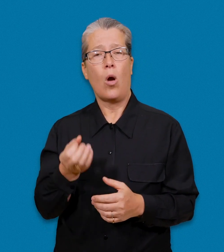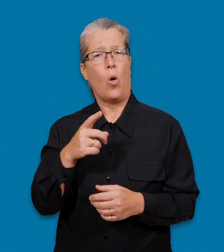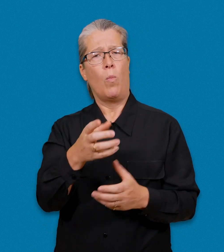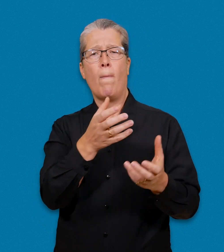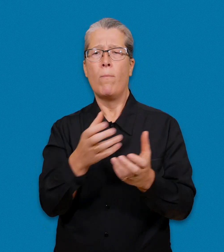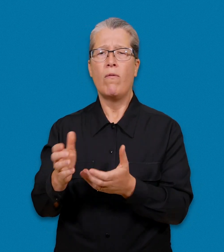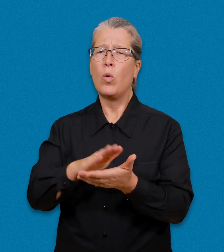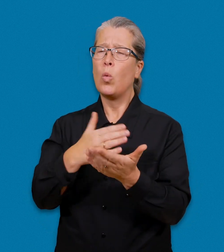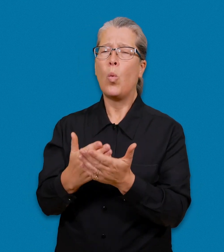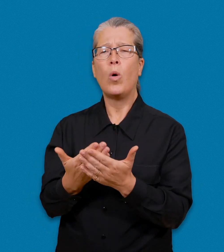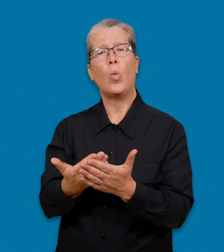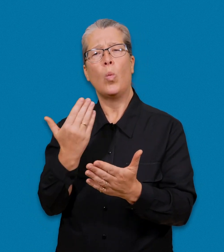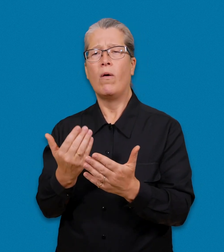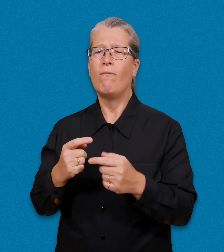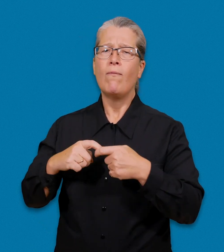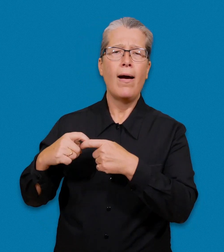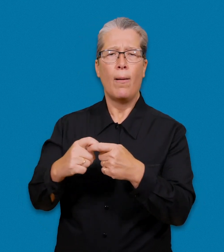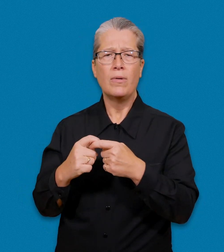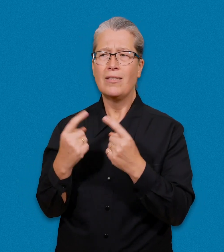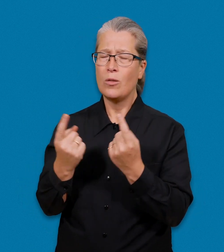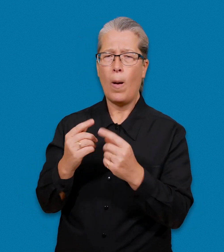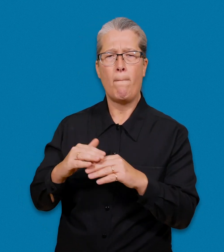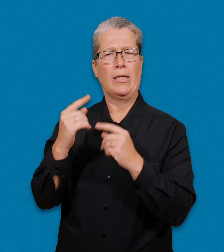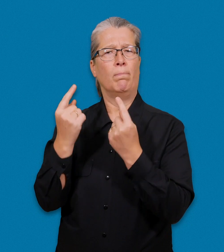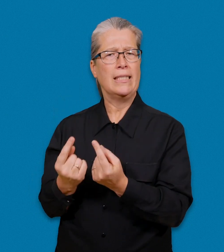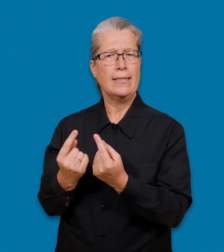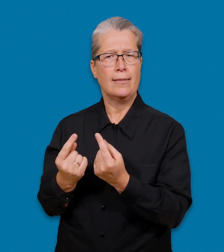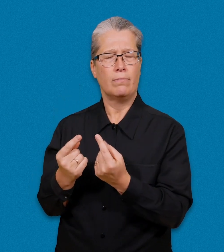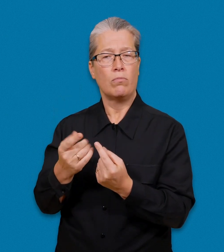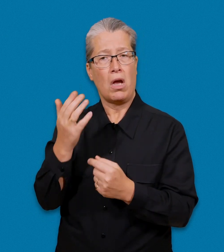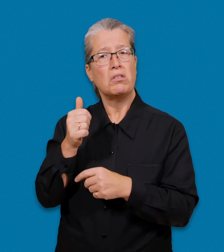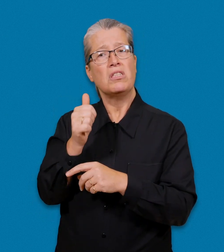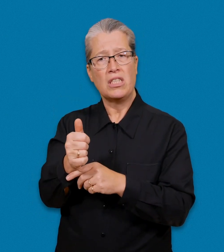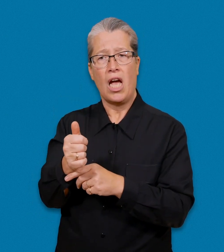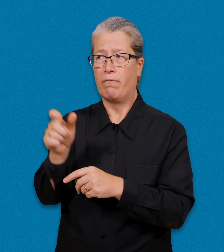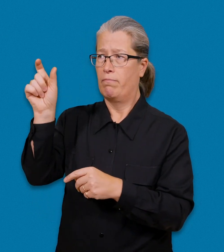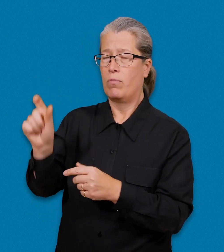Om du behöver en tolk för ett speciellt nära familjetillfälle kan du själv föreslå en tolk.